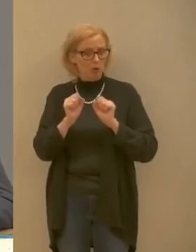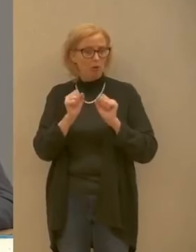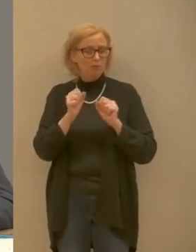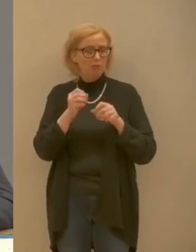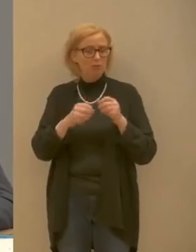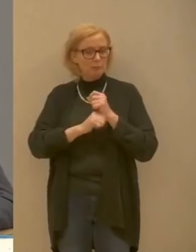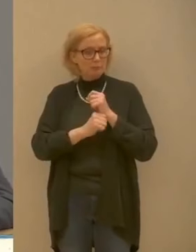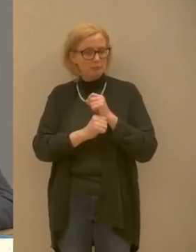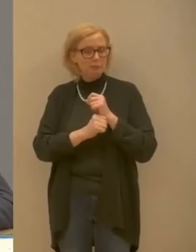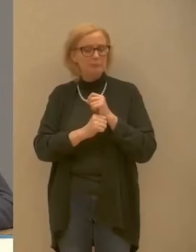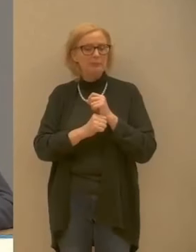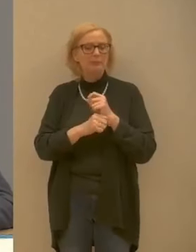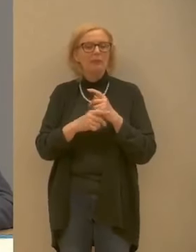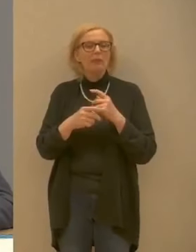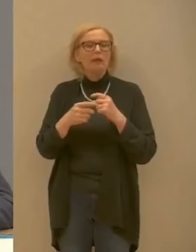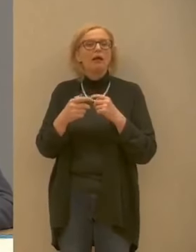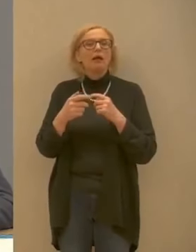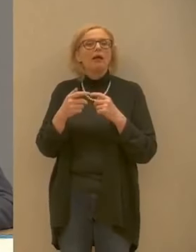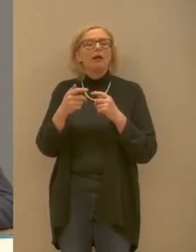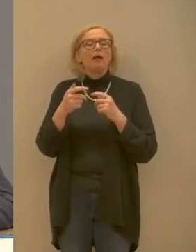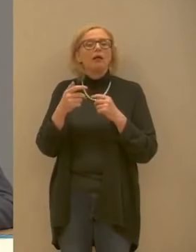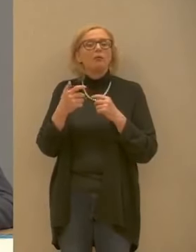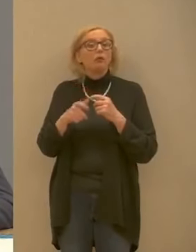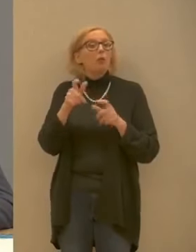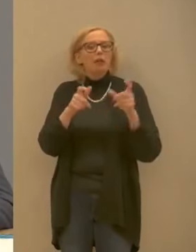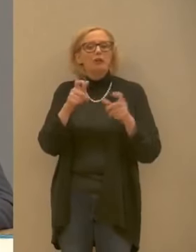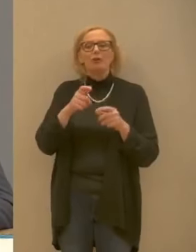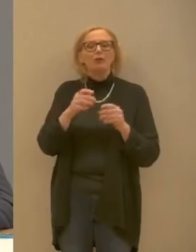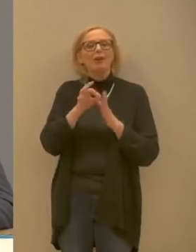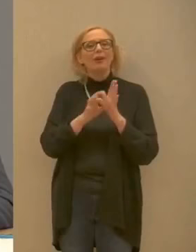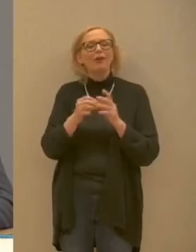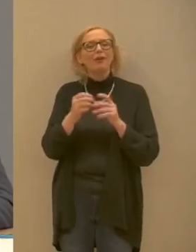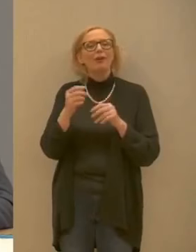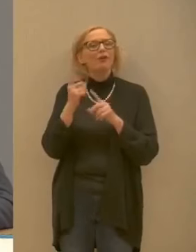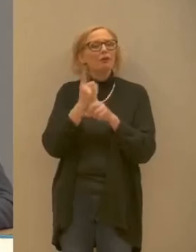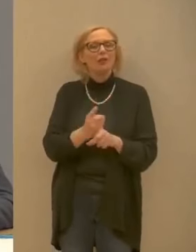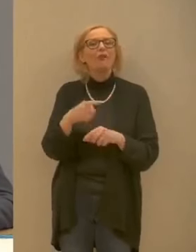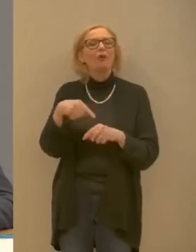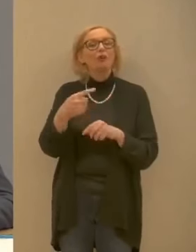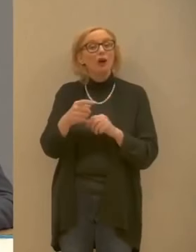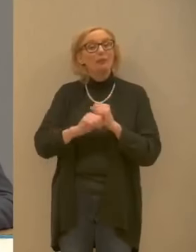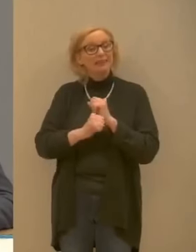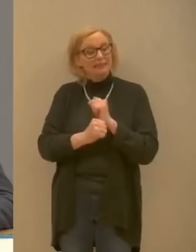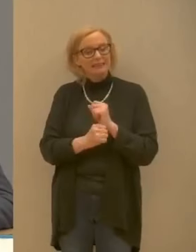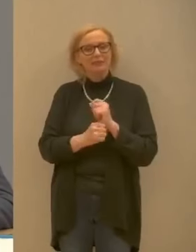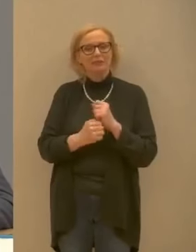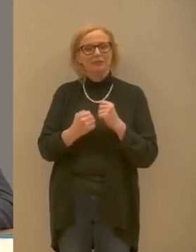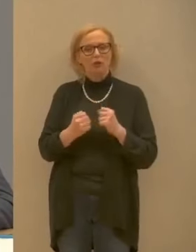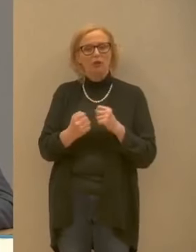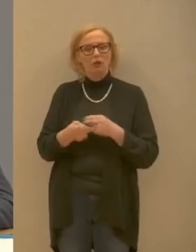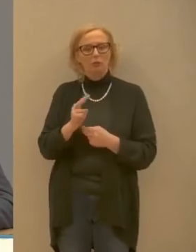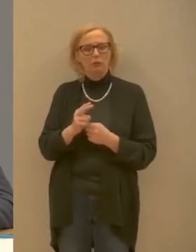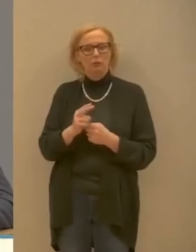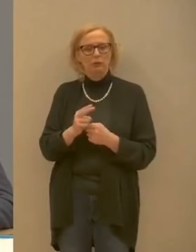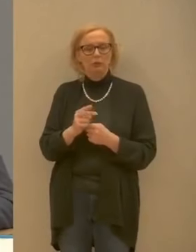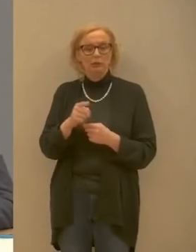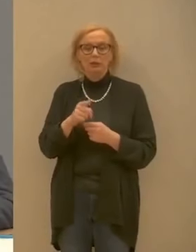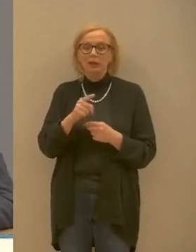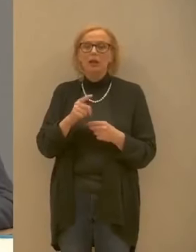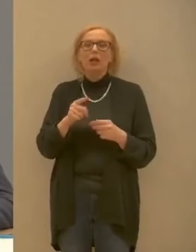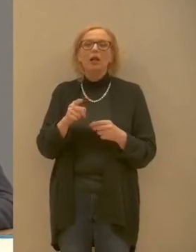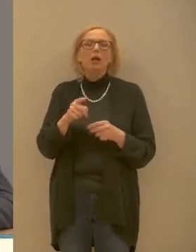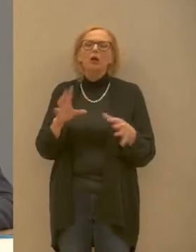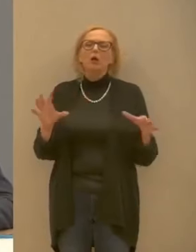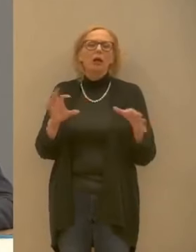'inasprimento delle delle chiusure sarà ancora più forte e riguarderà tutto ciò